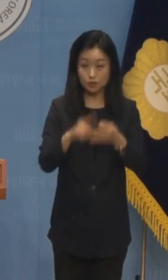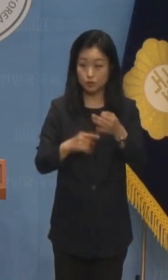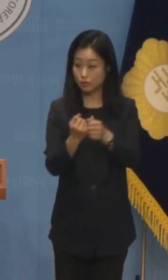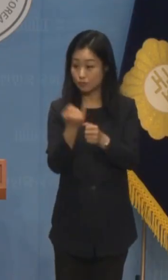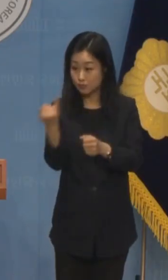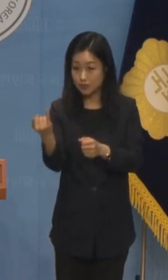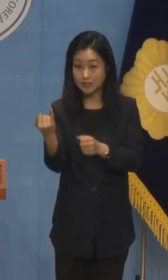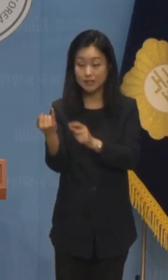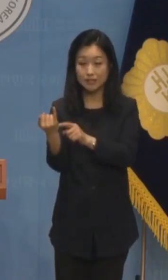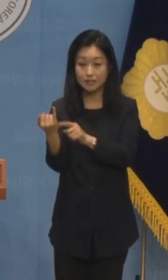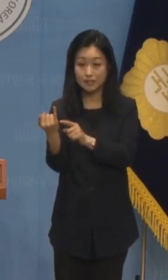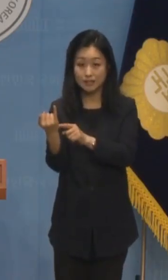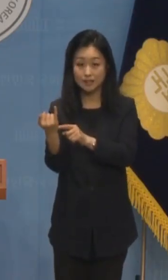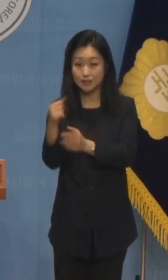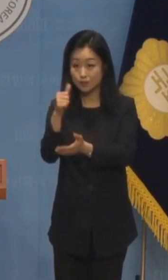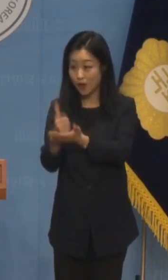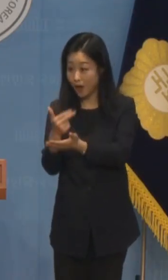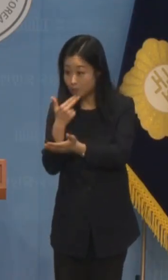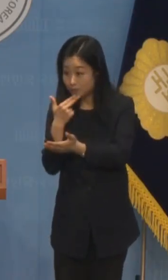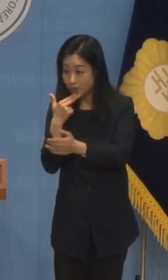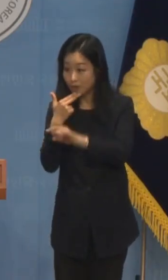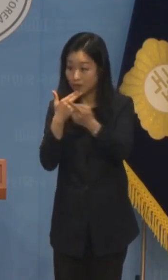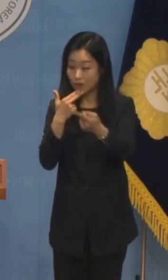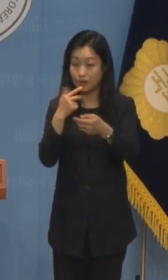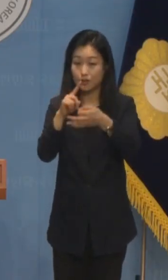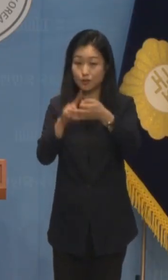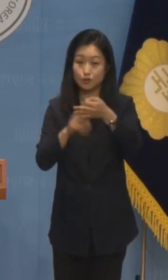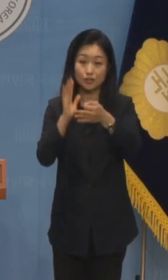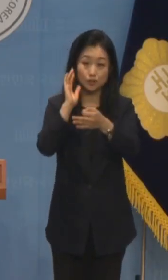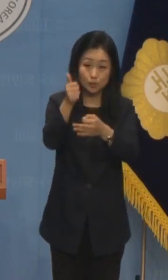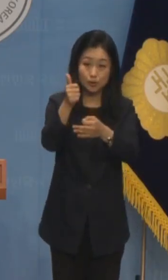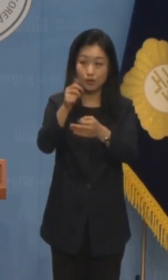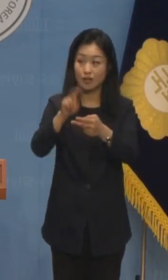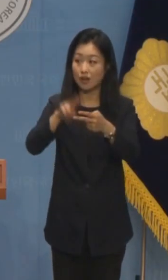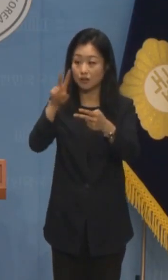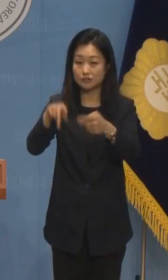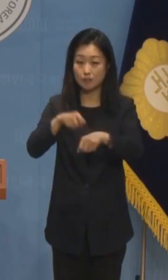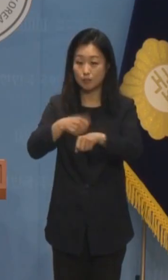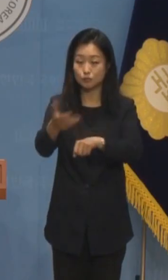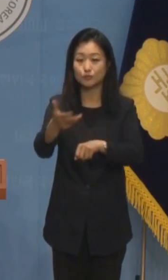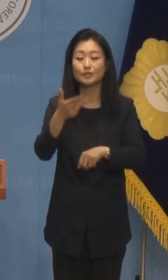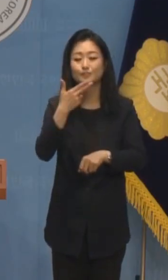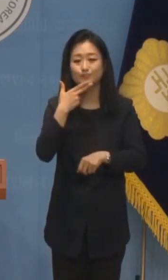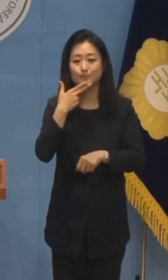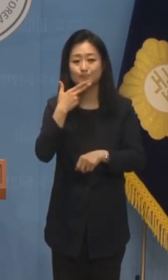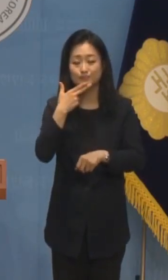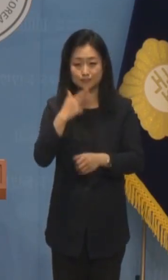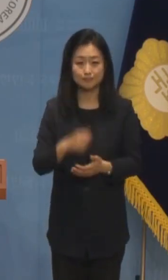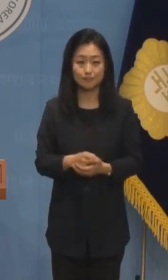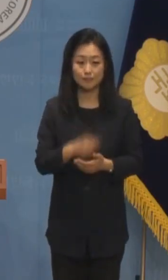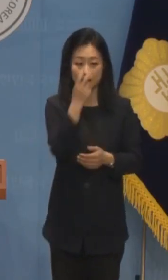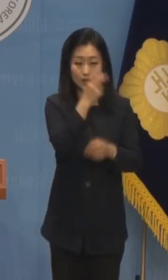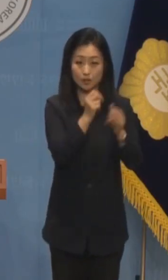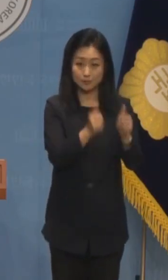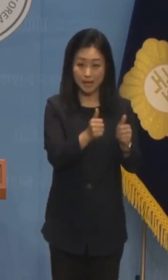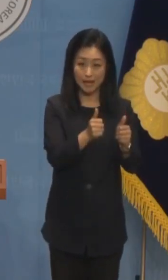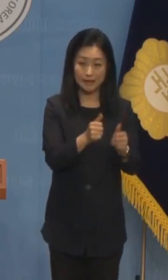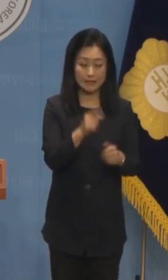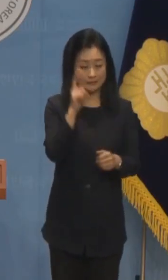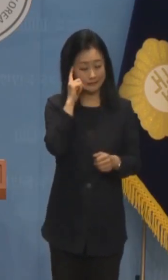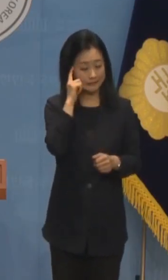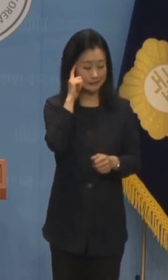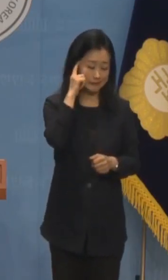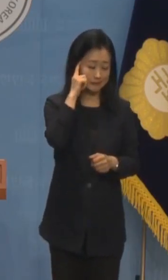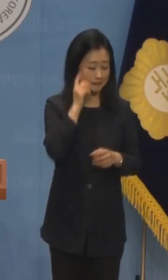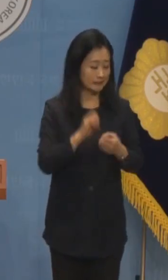않은 윤석열 대통령에게도 형사 책임을 물을 필요가 없을 겁니다. 검찰은 알리바이 만들기만